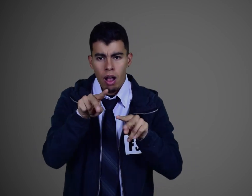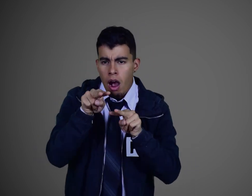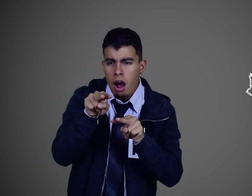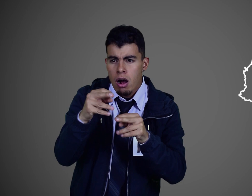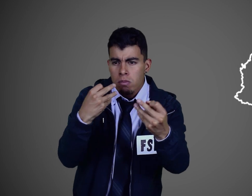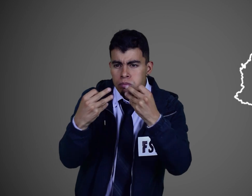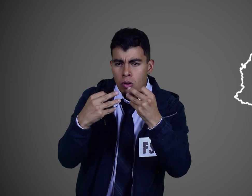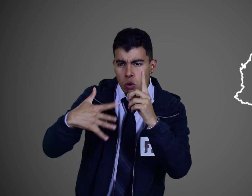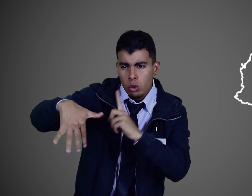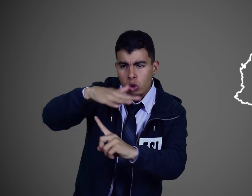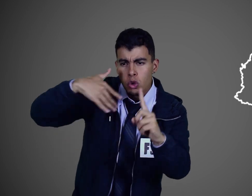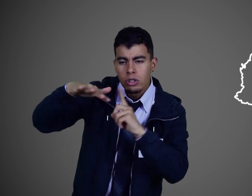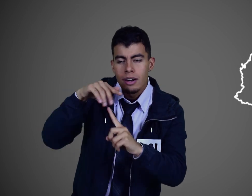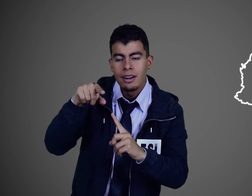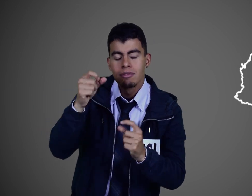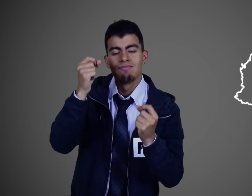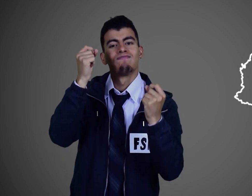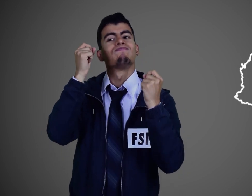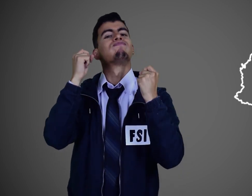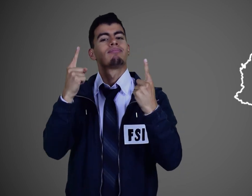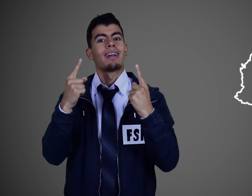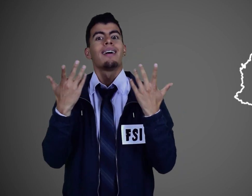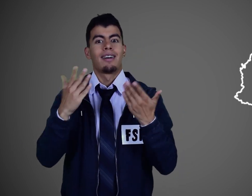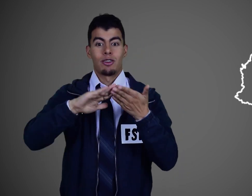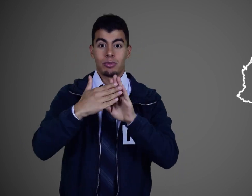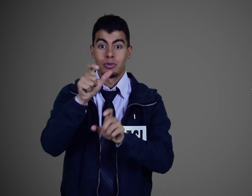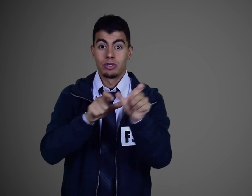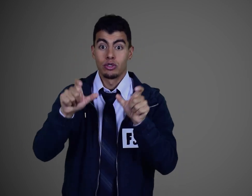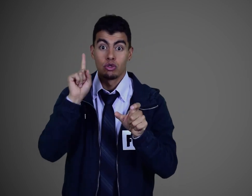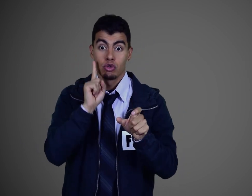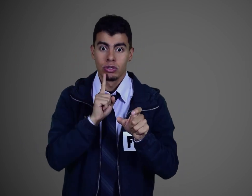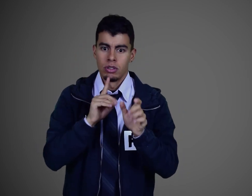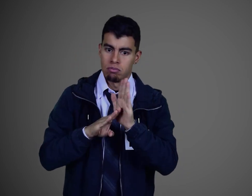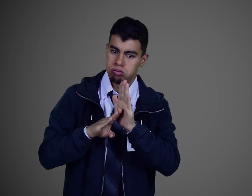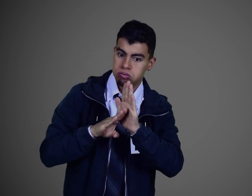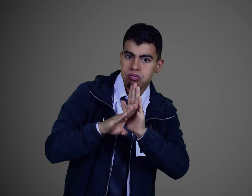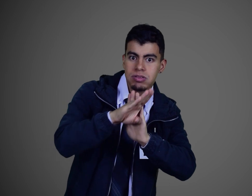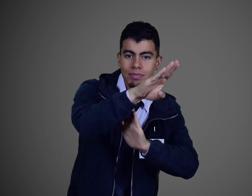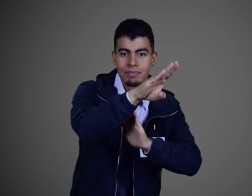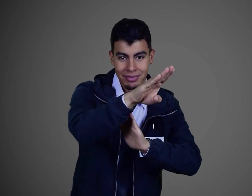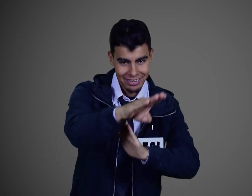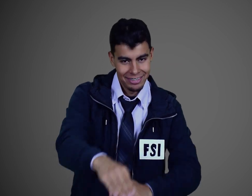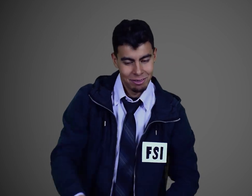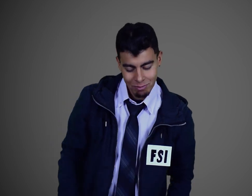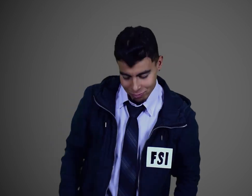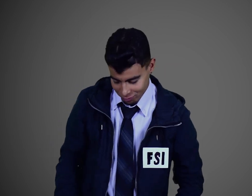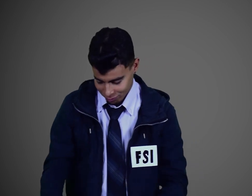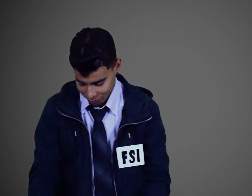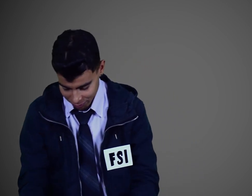contextualización sobre determinado tema. Con estas orientaciones podrás complementar tu entendimiento y de esta manera aportamos el desarrollo de la comunidad